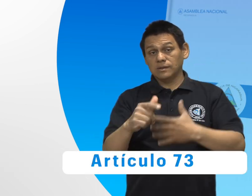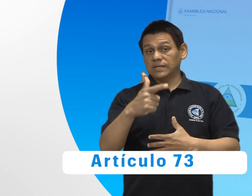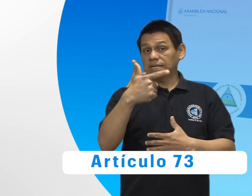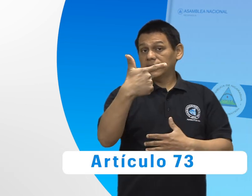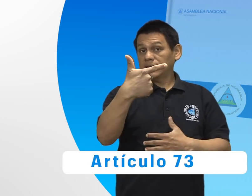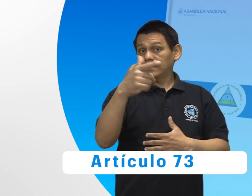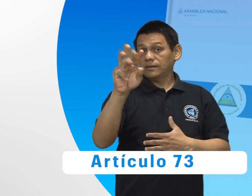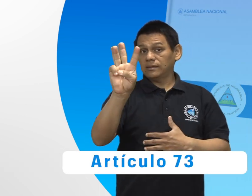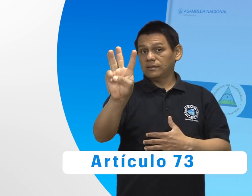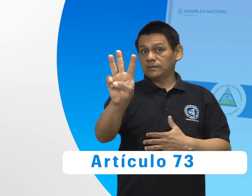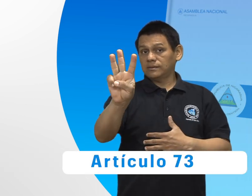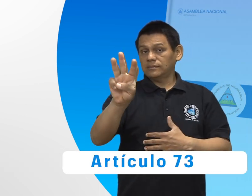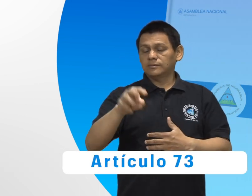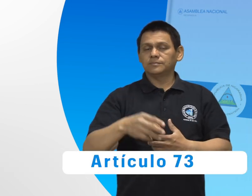Artículo 73